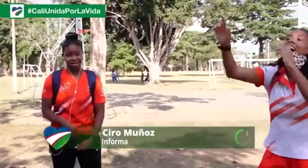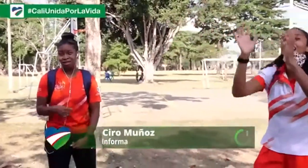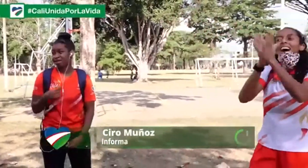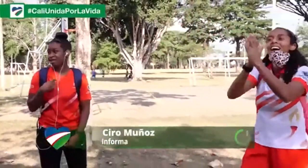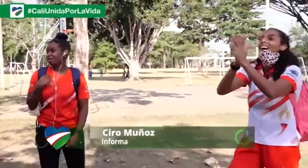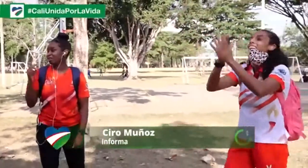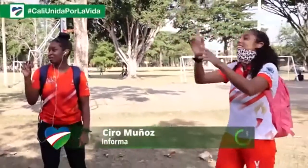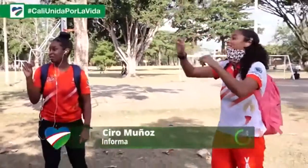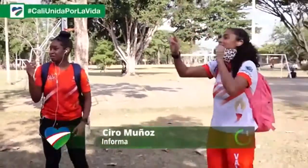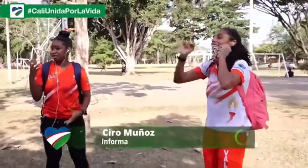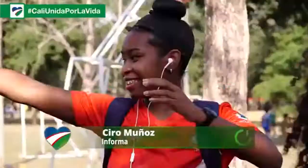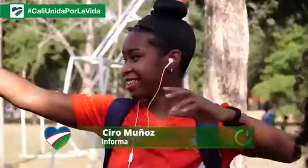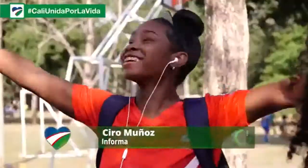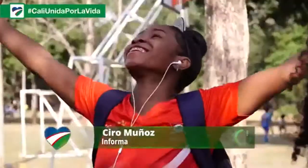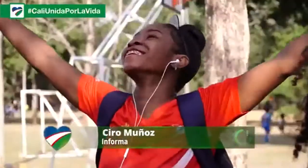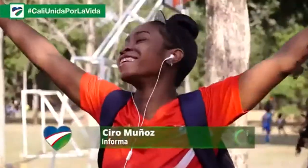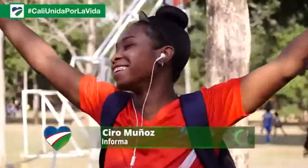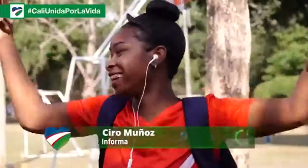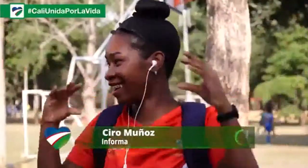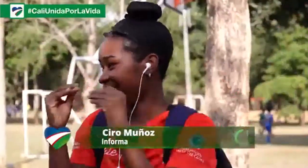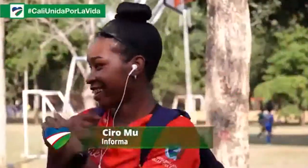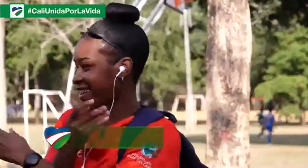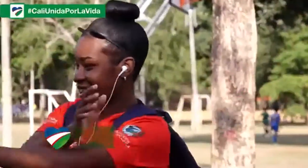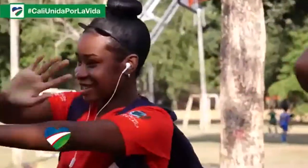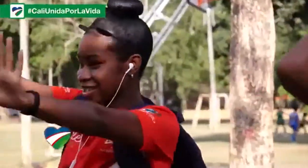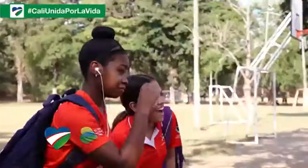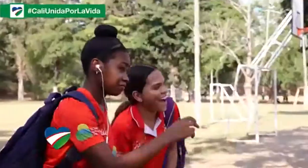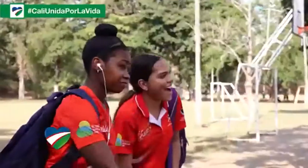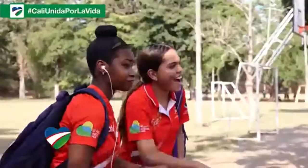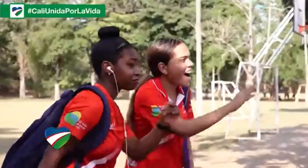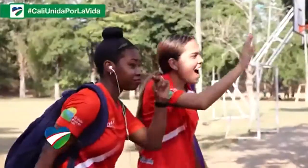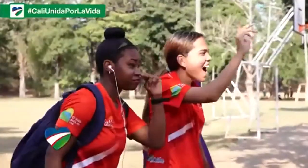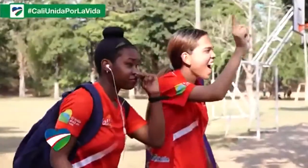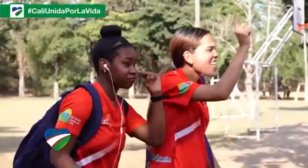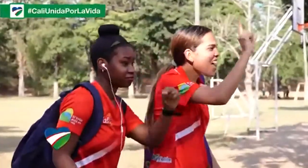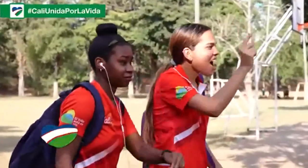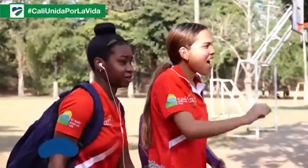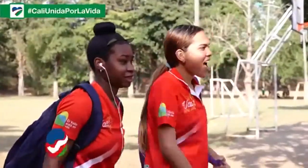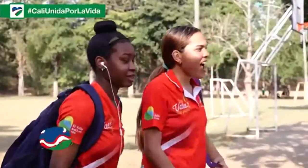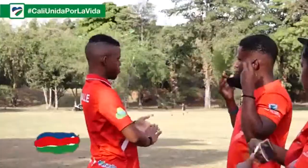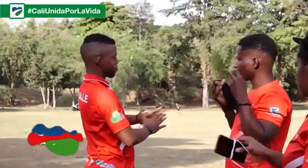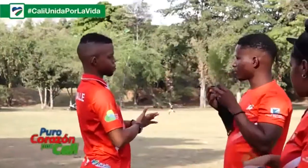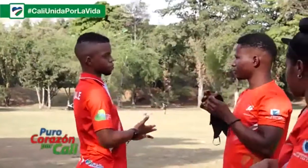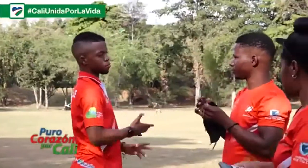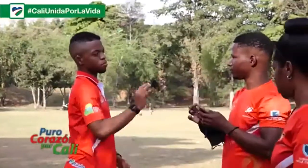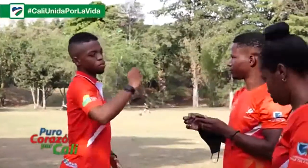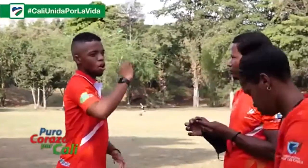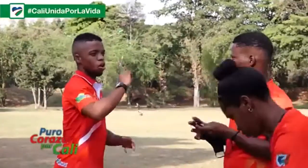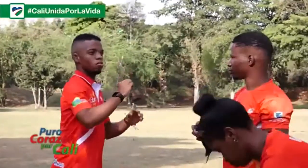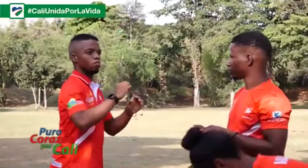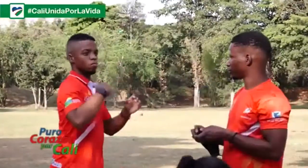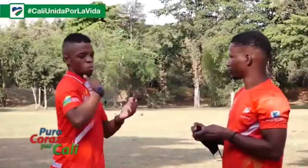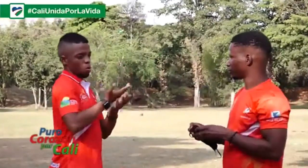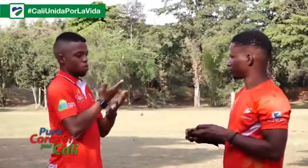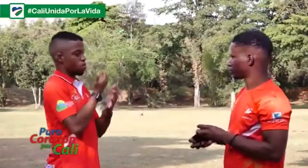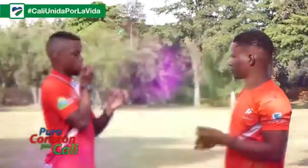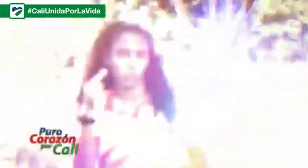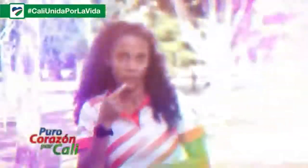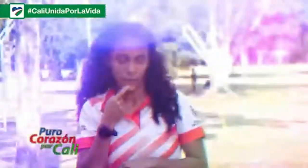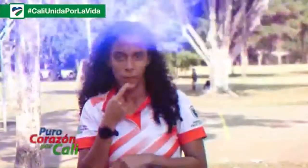para las comunidades con discapacidades auditivas. Por ello ha jugado un papel importante para transformar vidas en la población sorda de Cali. Yo soy